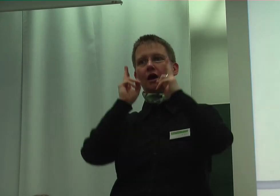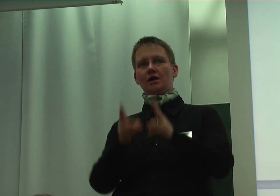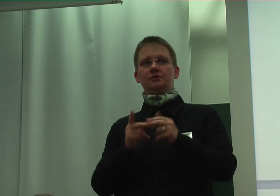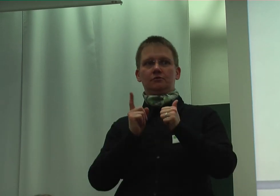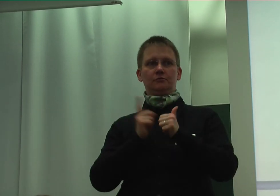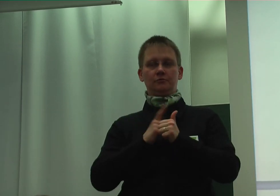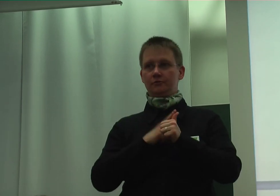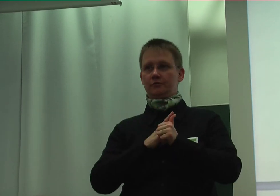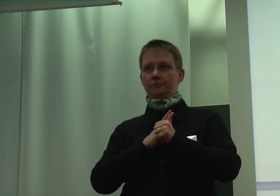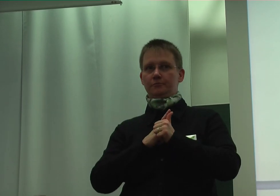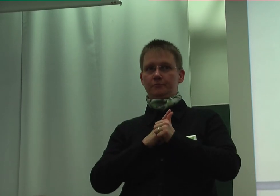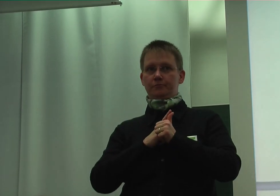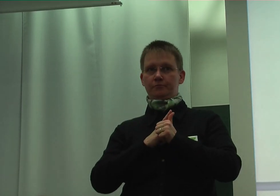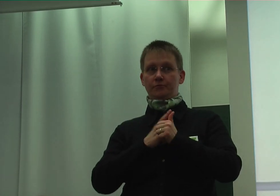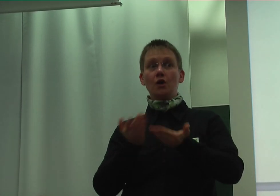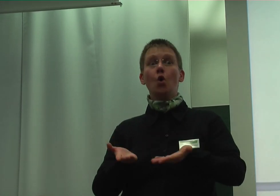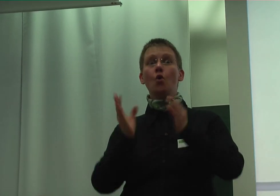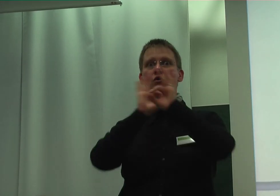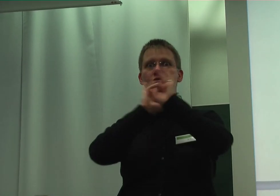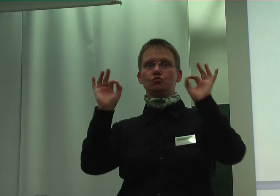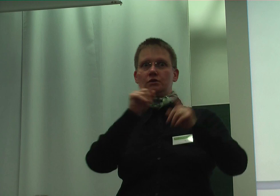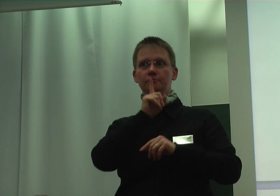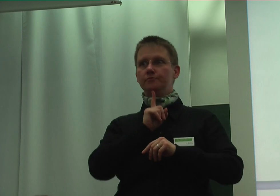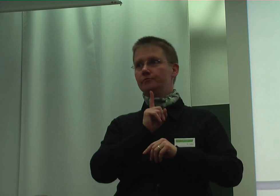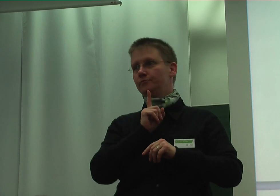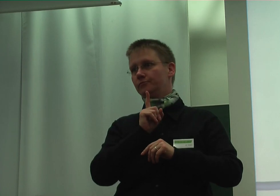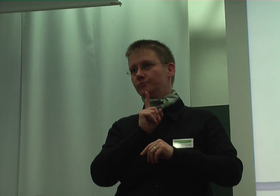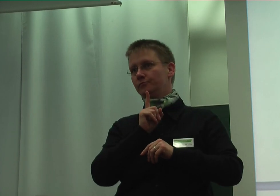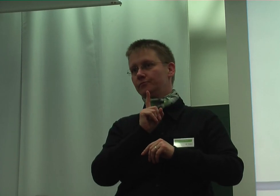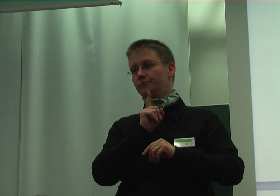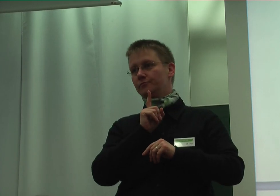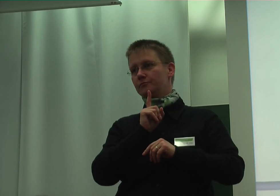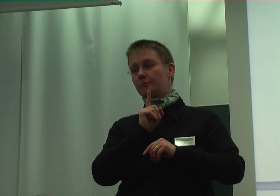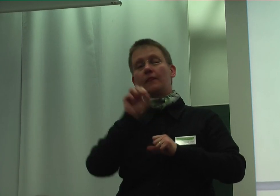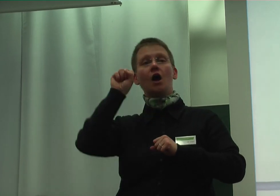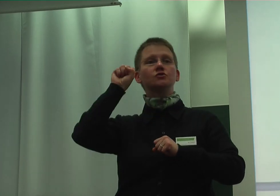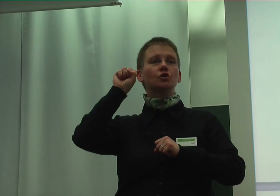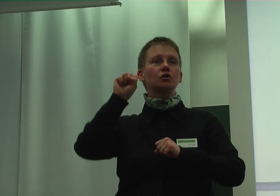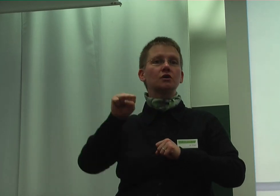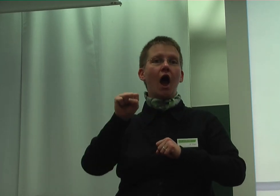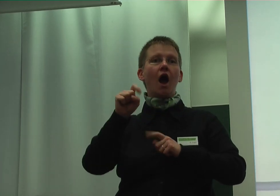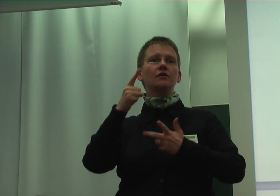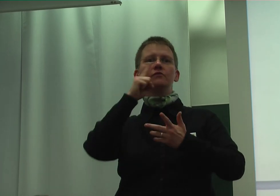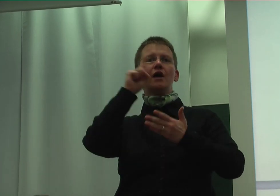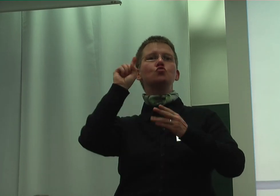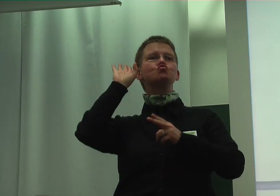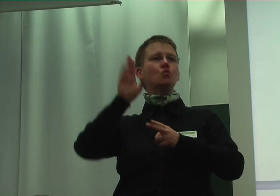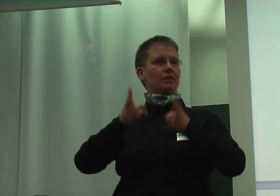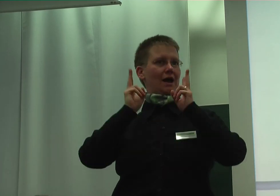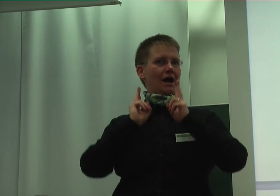Das ist also ein hohes Gut. Man kann im Falle eines vermeintlichen Unrechts im Sinne